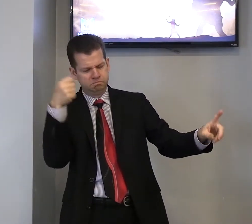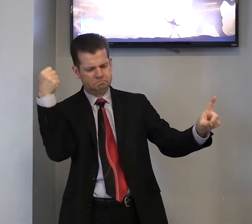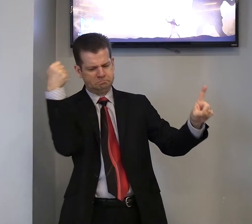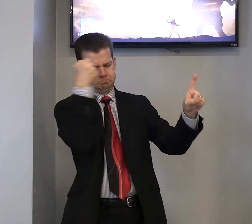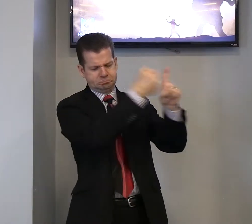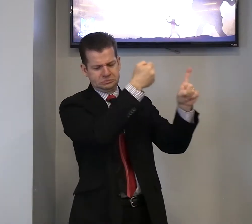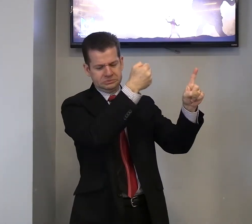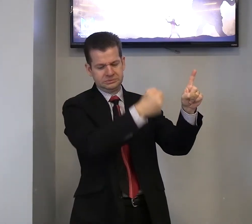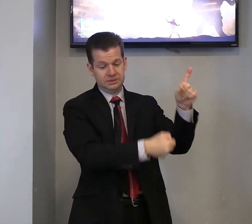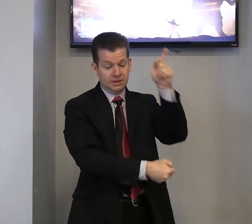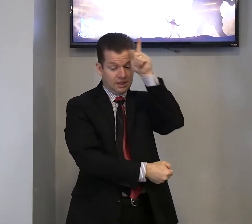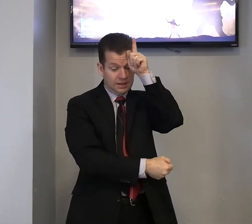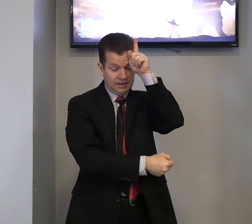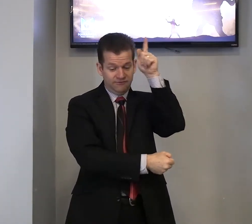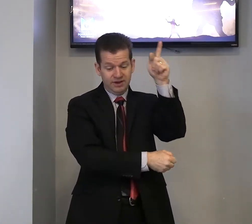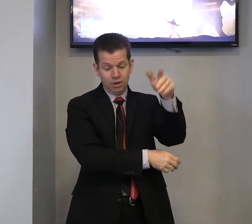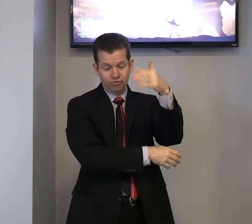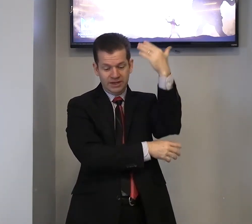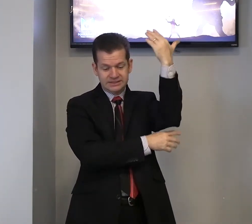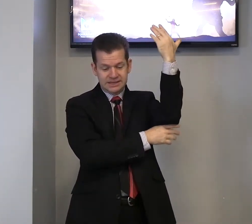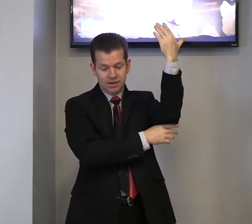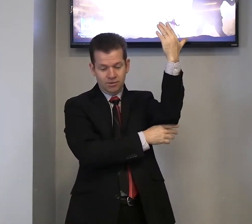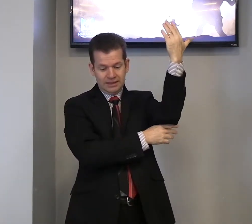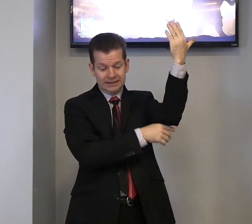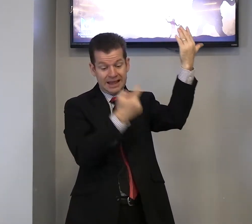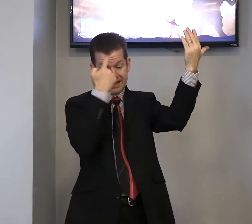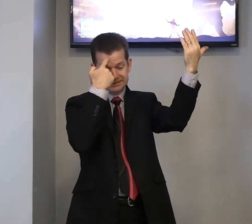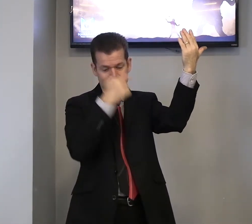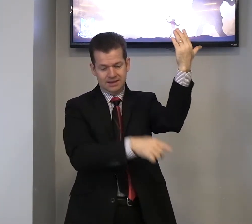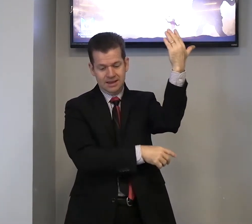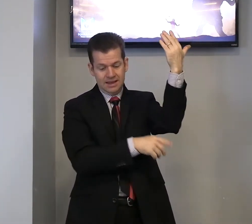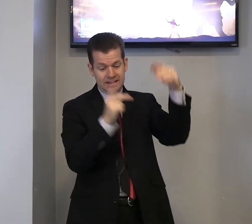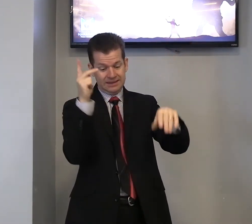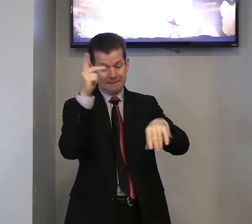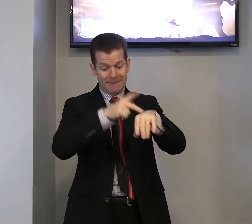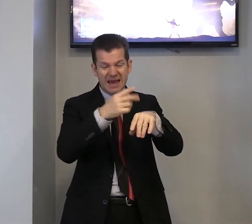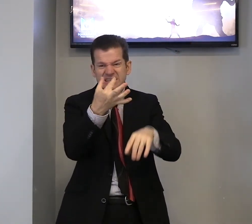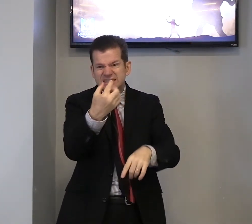e feriu o filisteu na testa. E a pedra